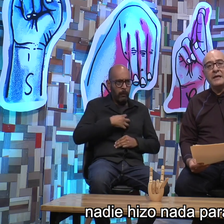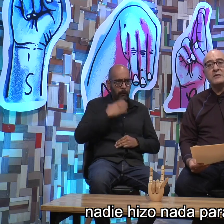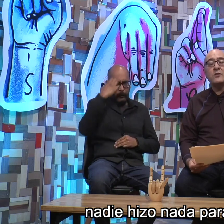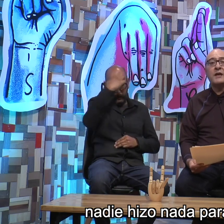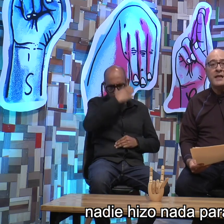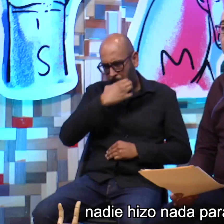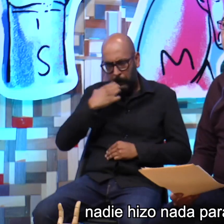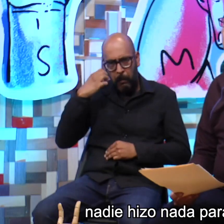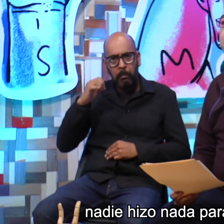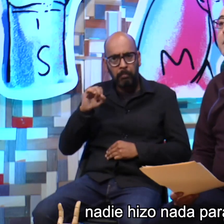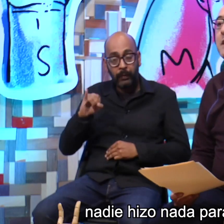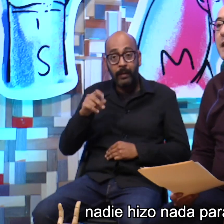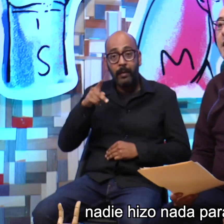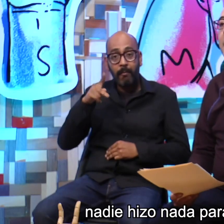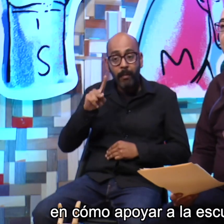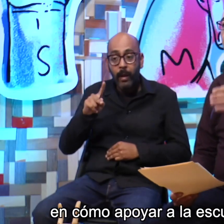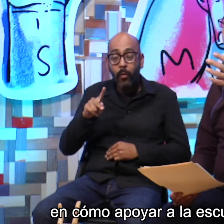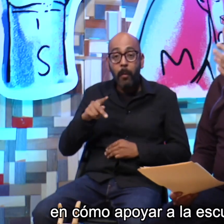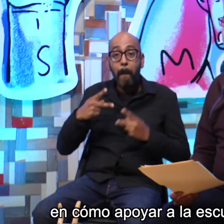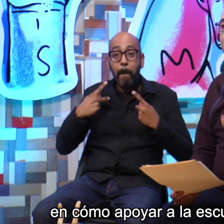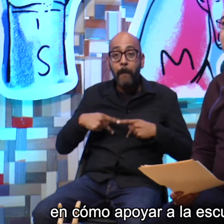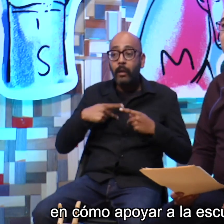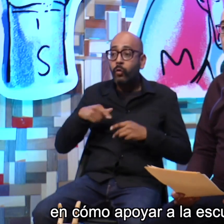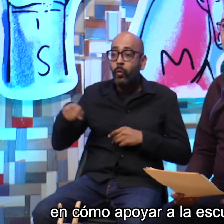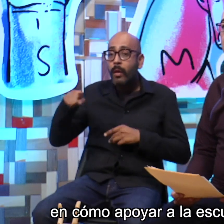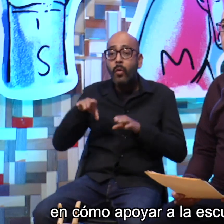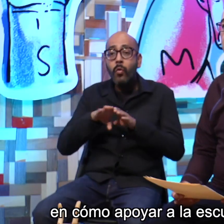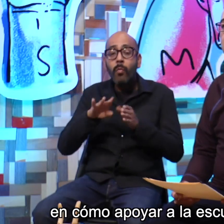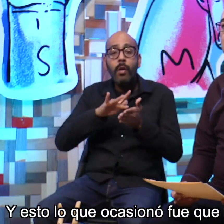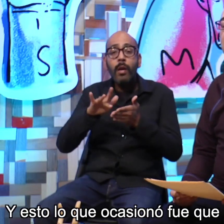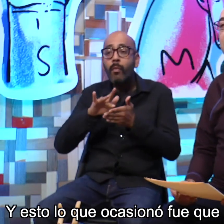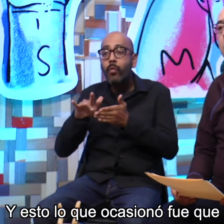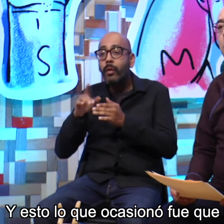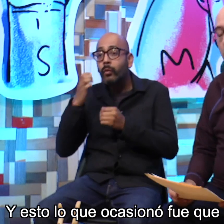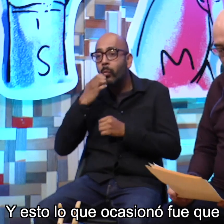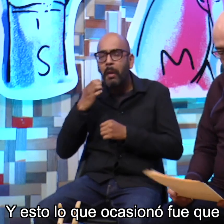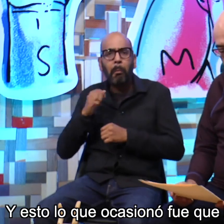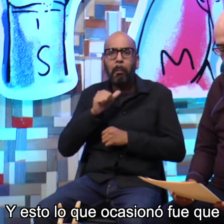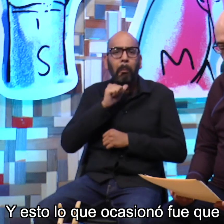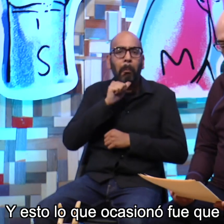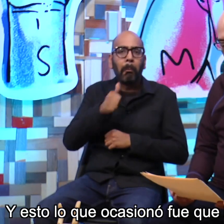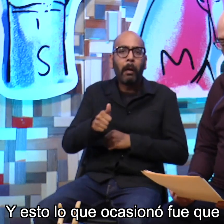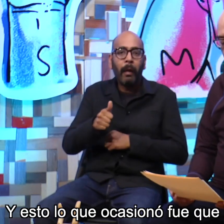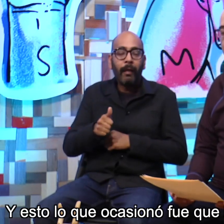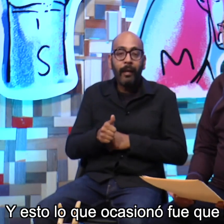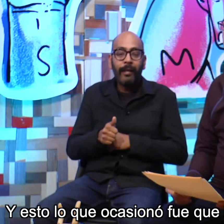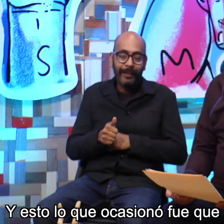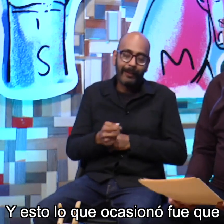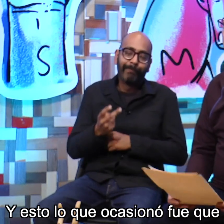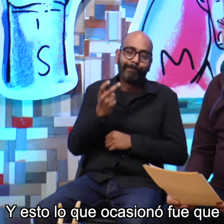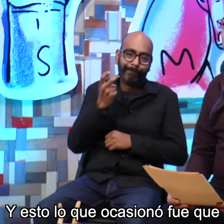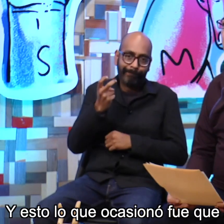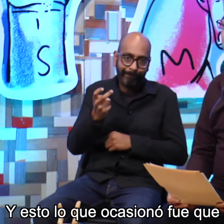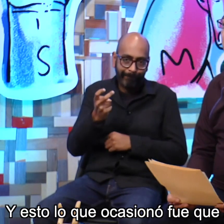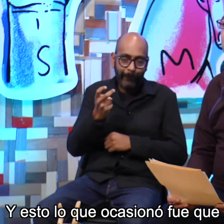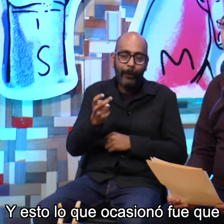nadie hizo nada para pensar en cómo apoyar a la escuela después y esto lo que ocasionó fue que